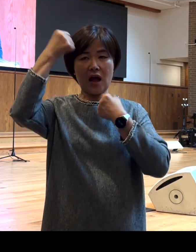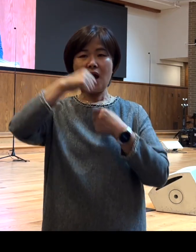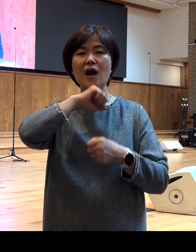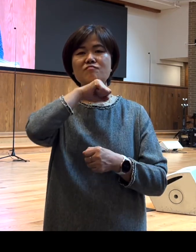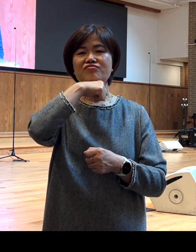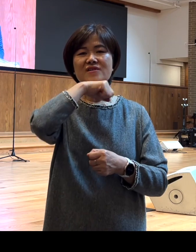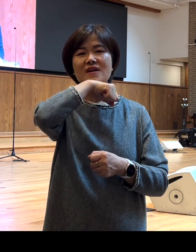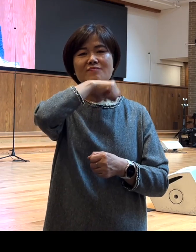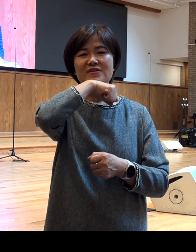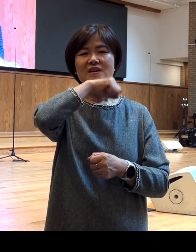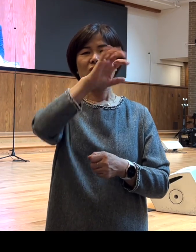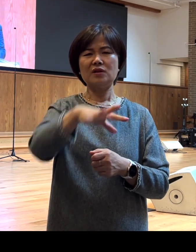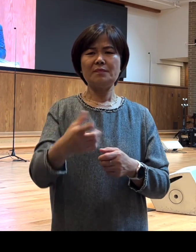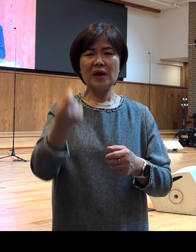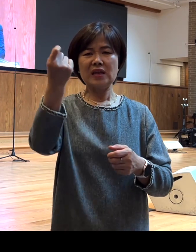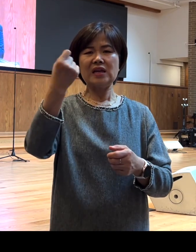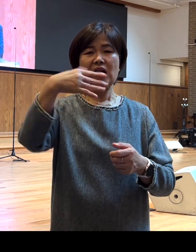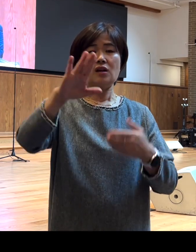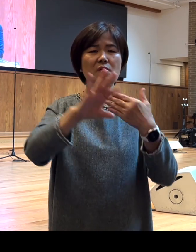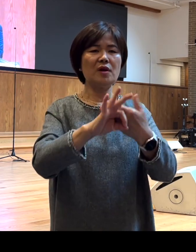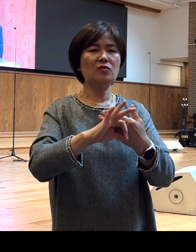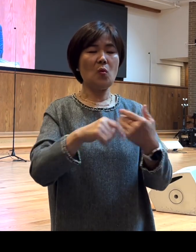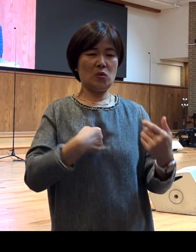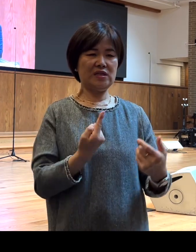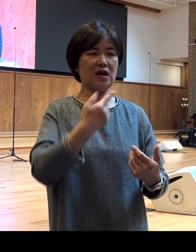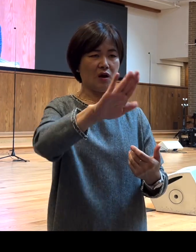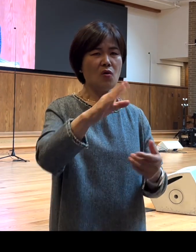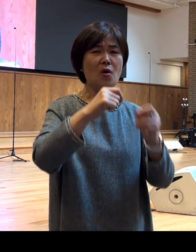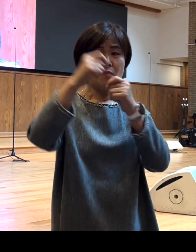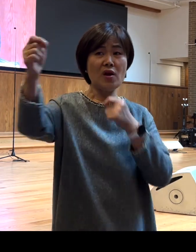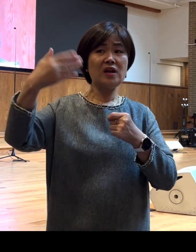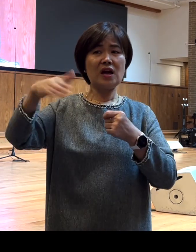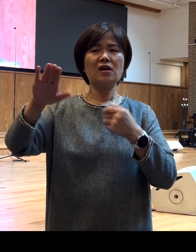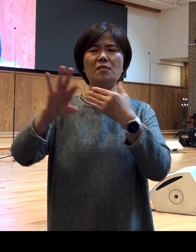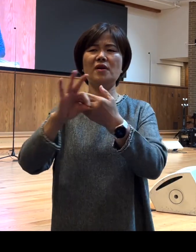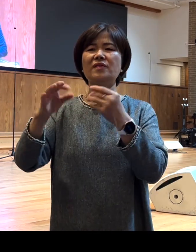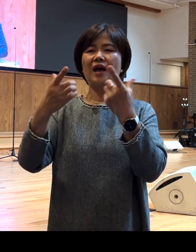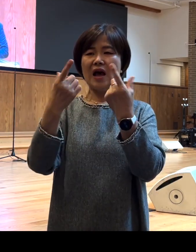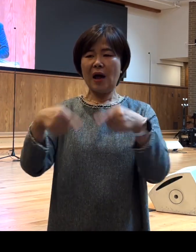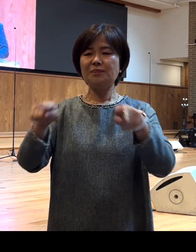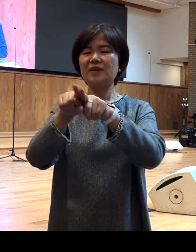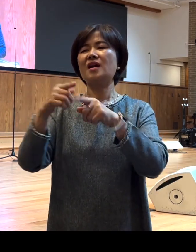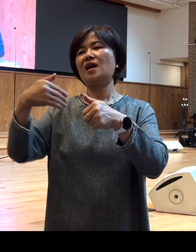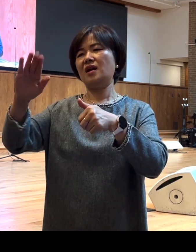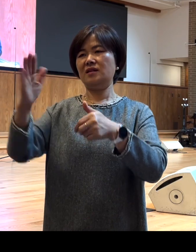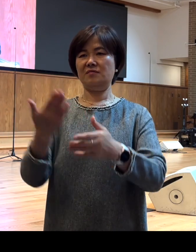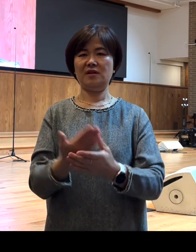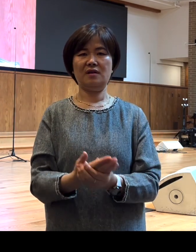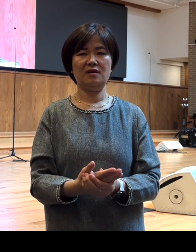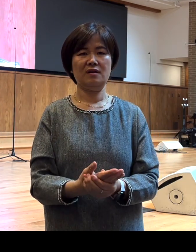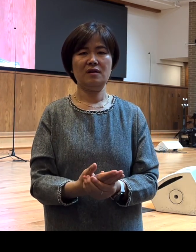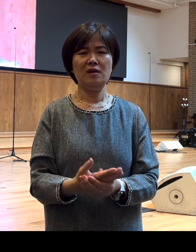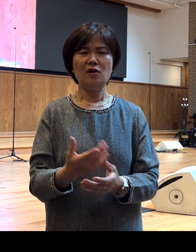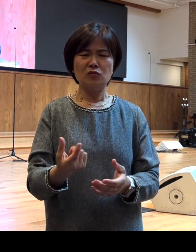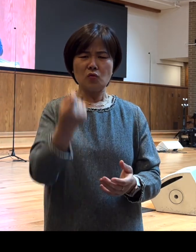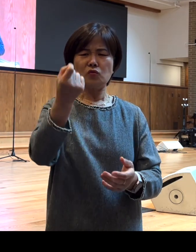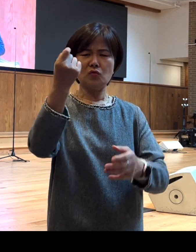가려면 혼자 가고 멀리 가려면 함께 가라 이런 속담이 있는데 함께 간다고 하는 것은요 속도가 느려질 수도 있고